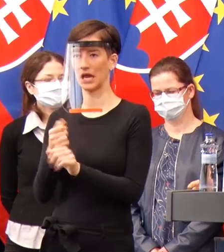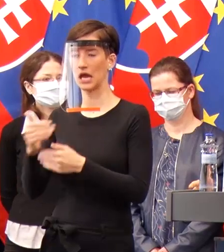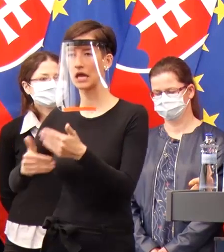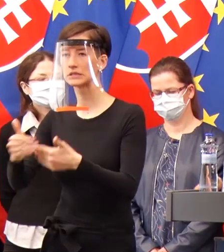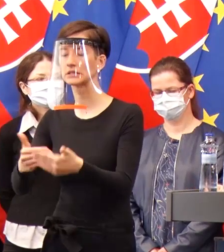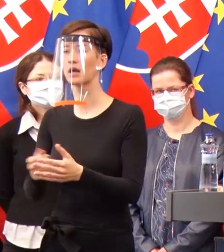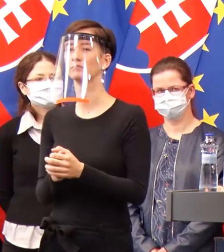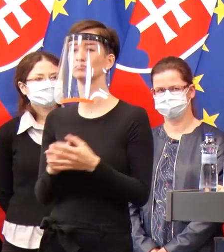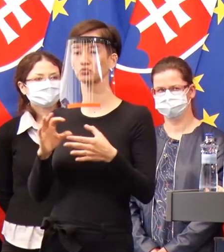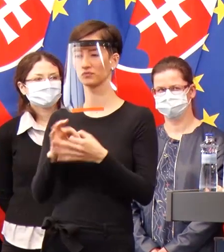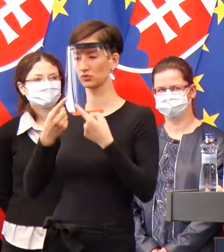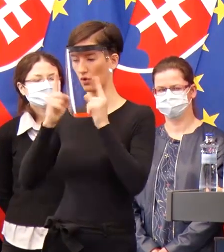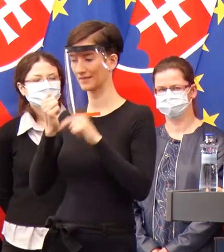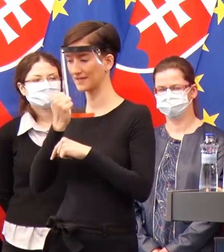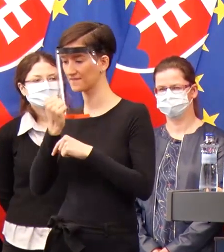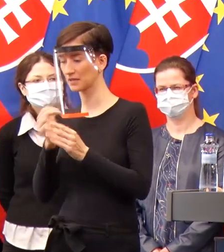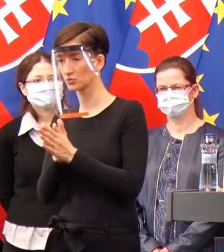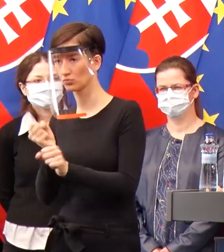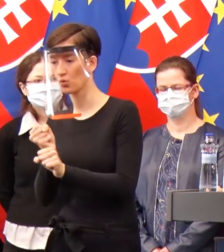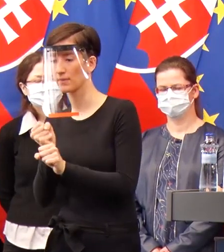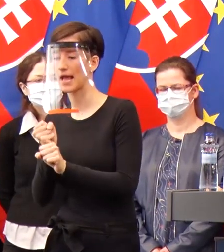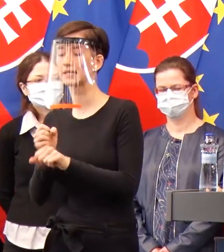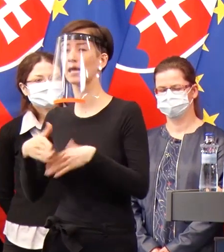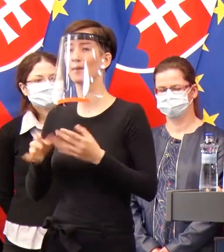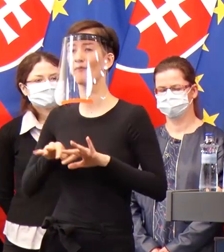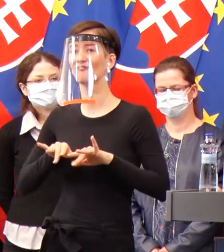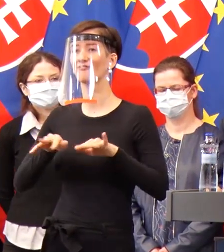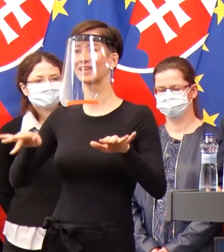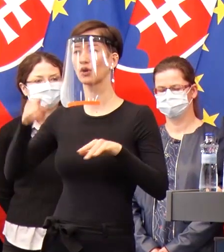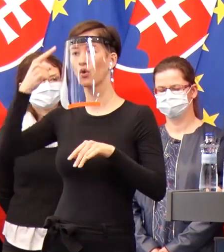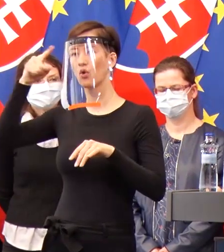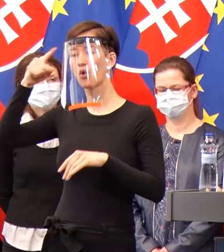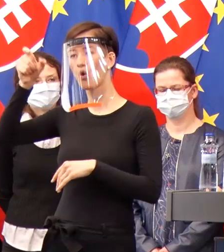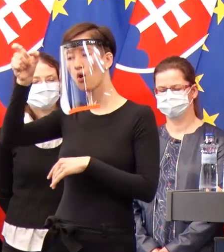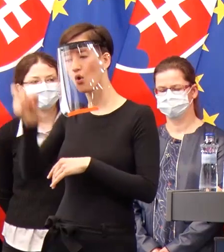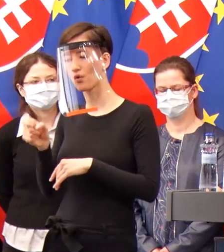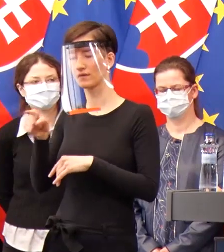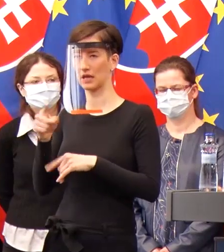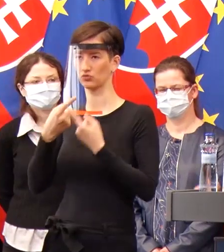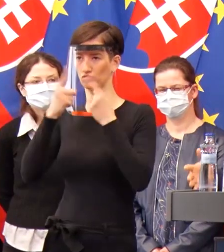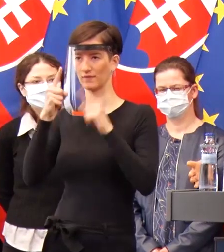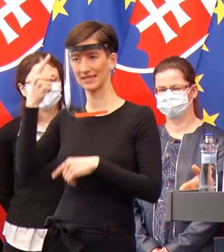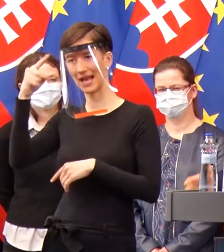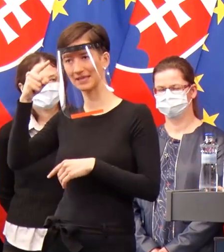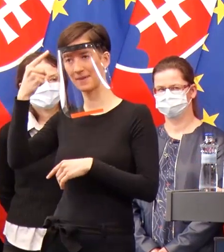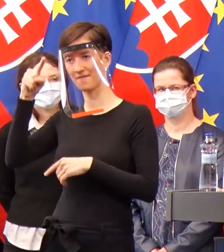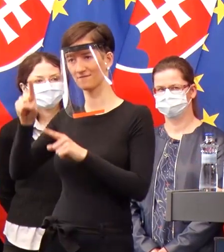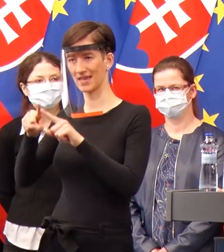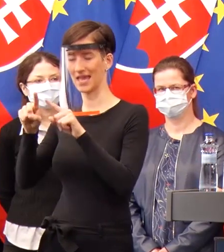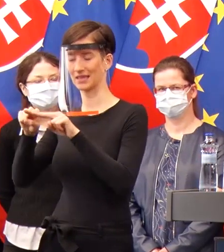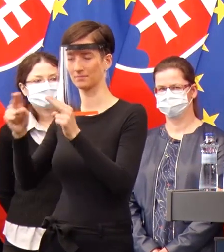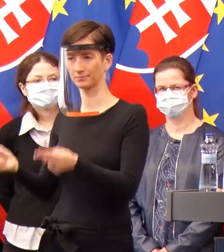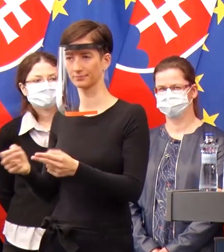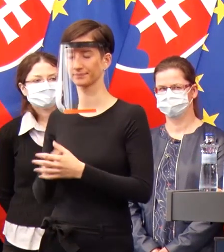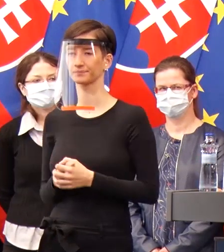slovenské firmy alebo virologovia z Biomedicinského centra Slovenskej akadémie vied. My sme veľmi šťastní za